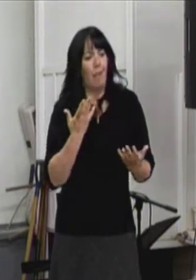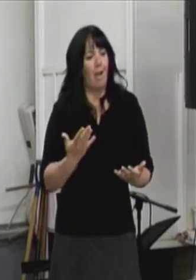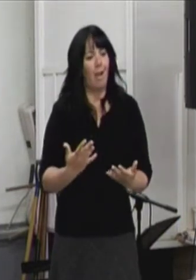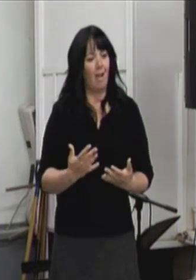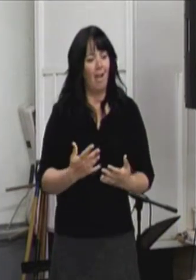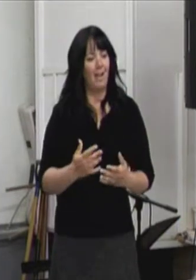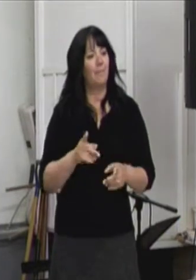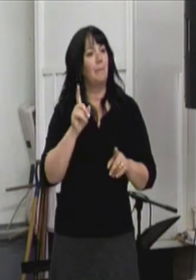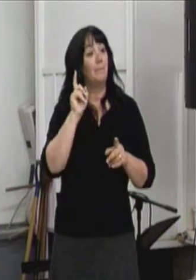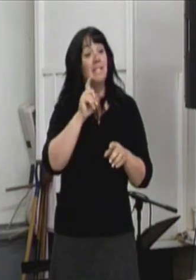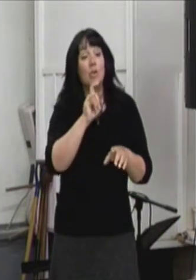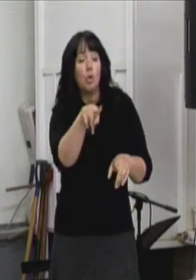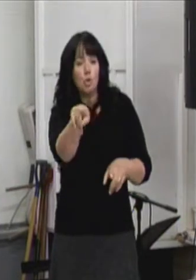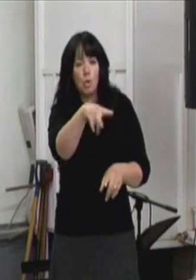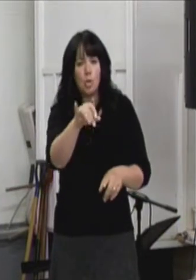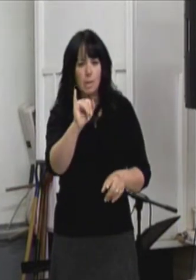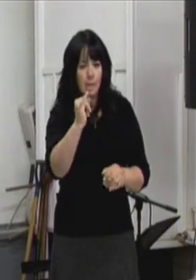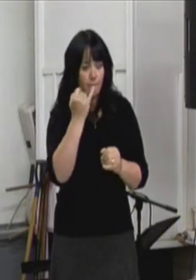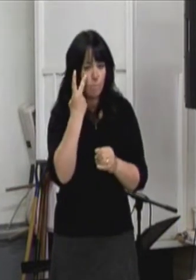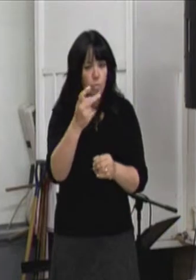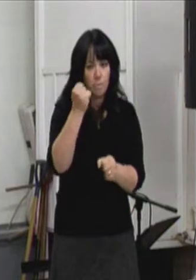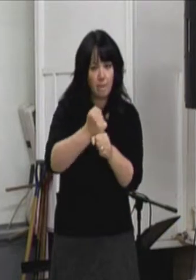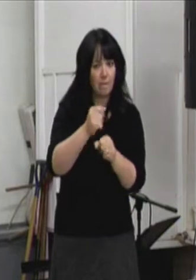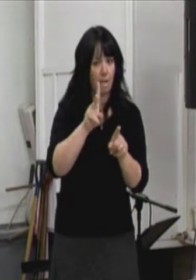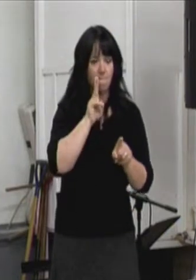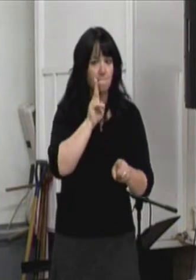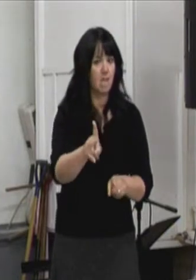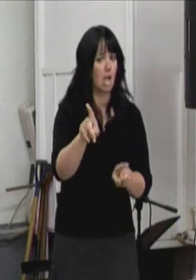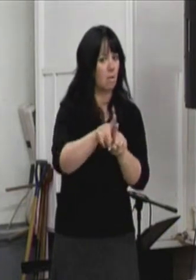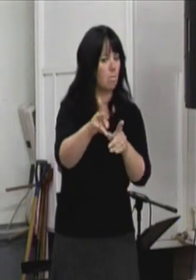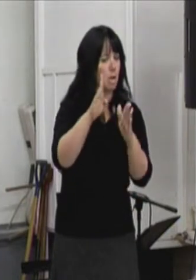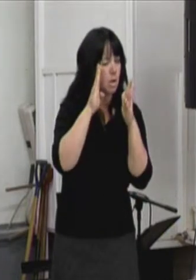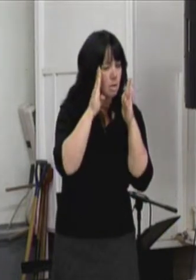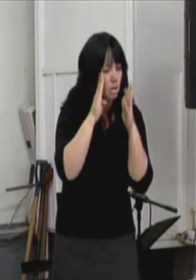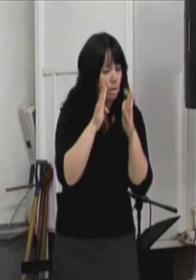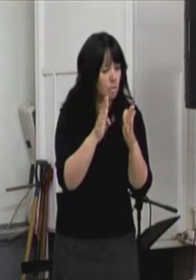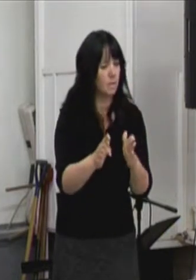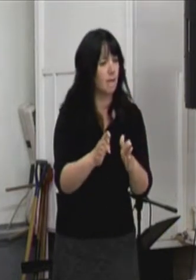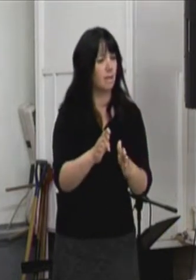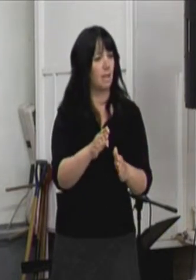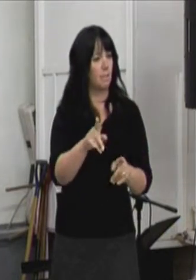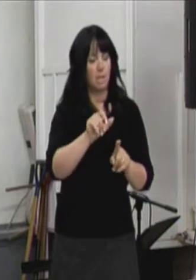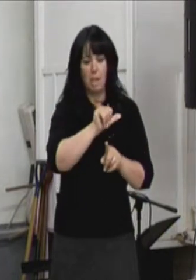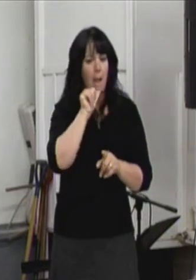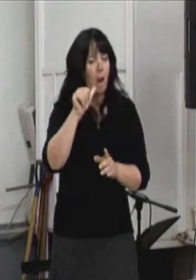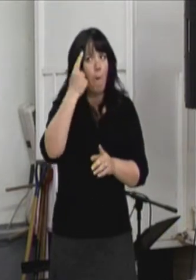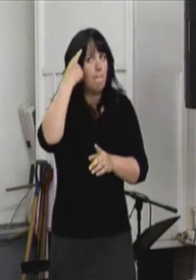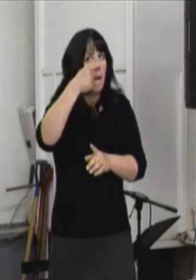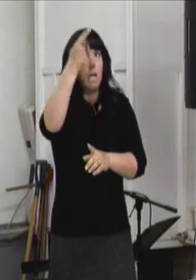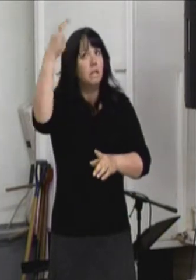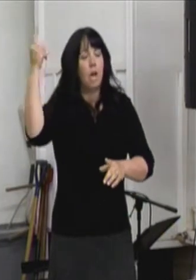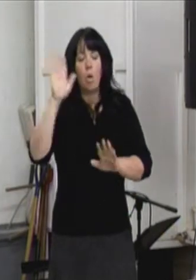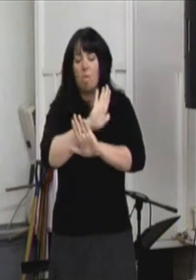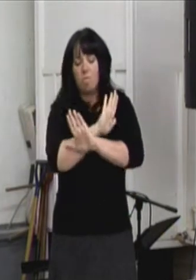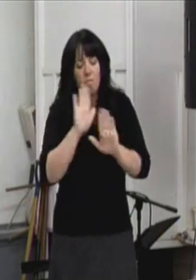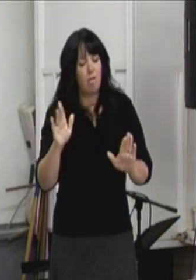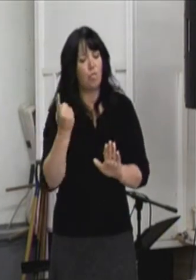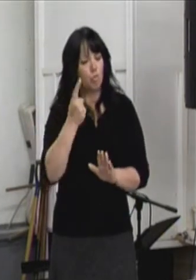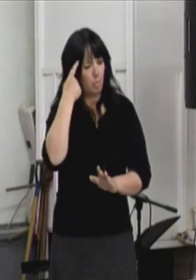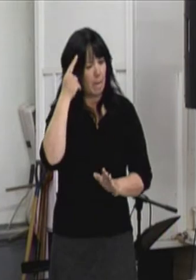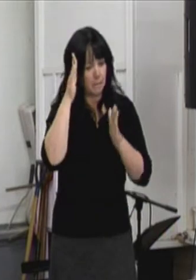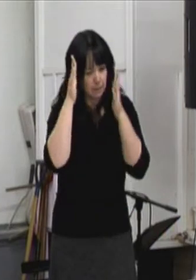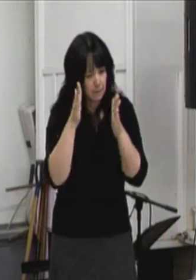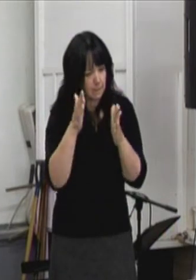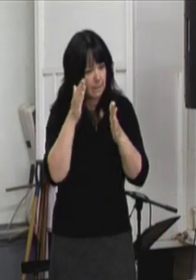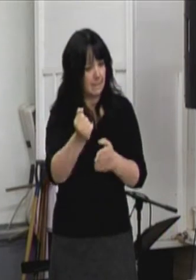que quand ils travaillent, ils sont concentrés à leur travail. Puis il y a juste ça qui existe. Quand ils sont sur les scies,